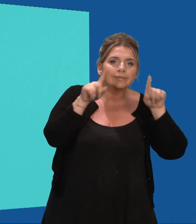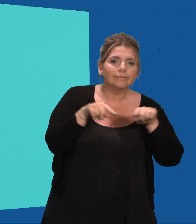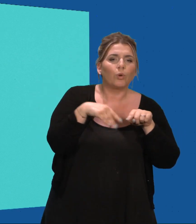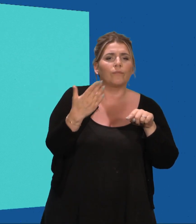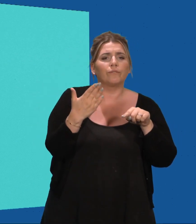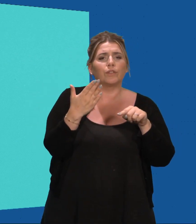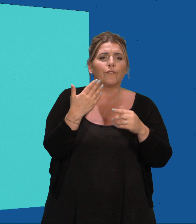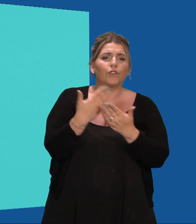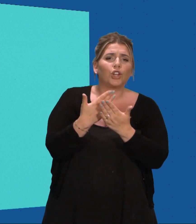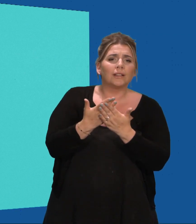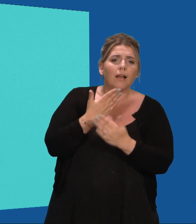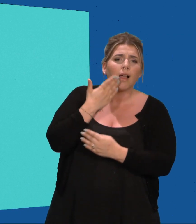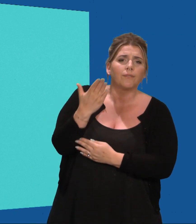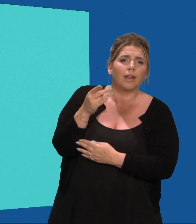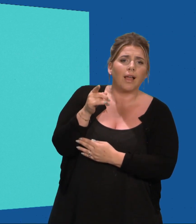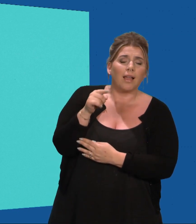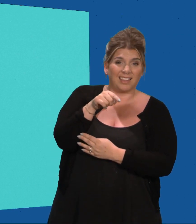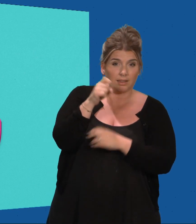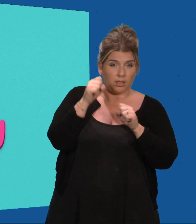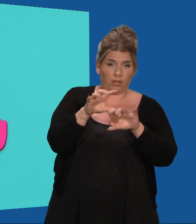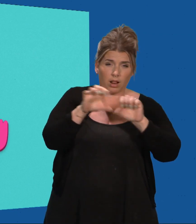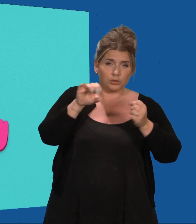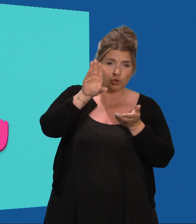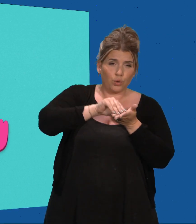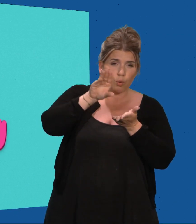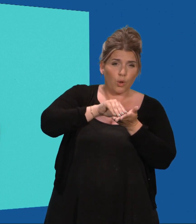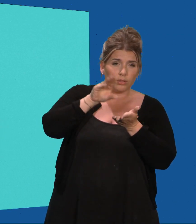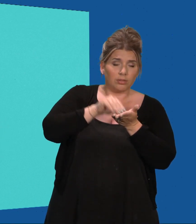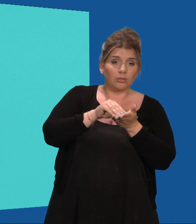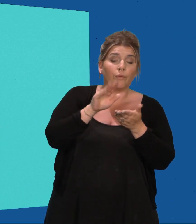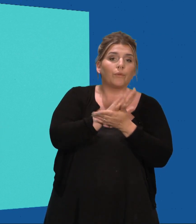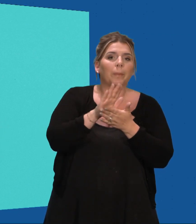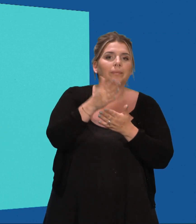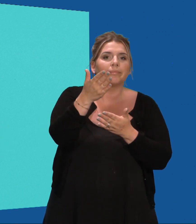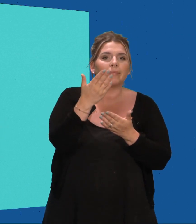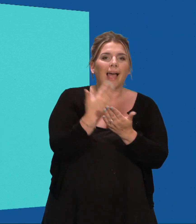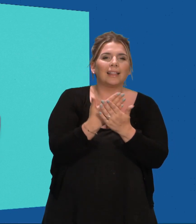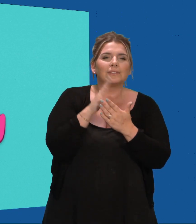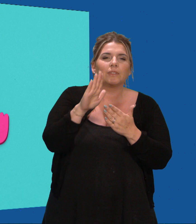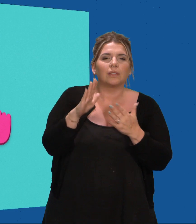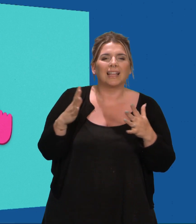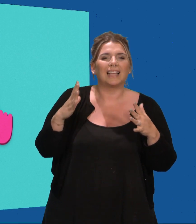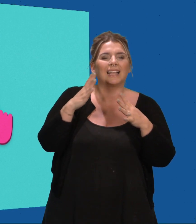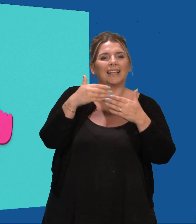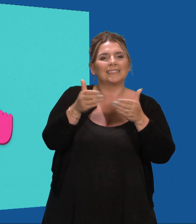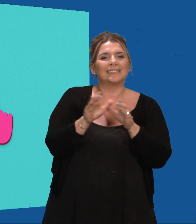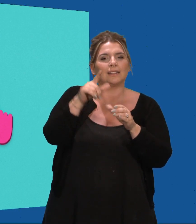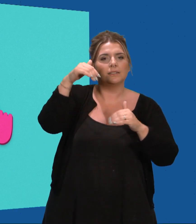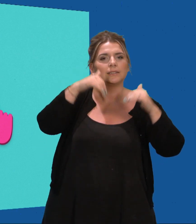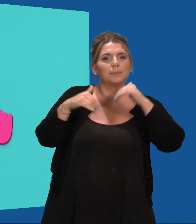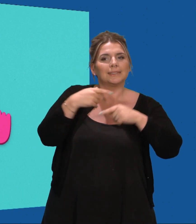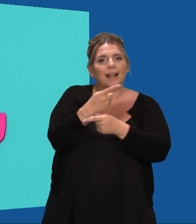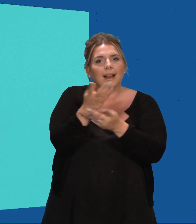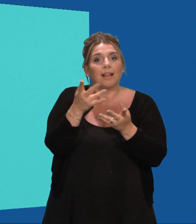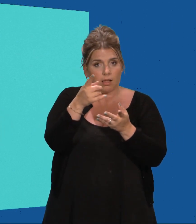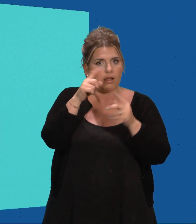Attesten en vergunningen. Hier kan je verschillende attesten en vergunningen downloaden, zoals bijvoorbeeld een attest van